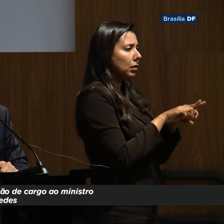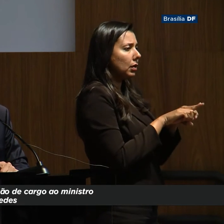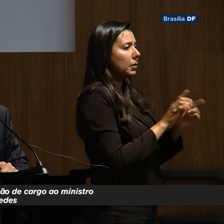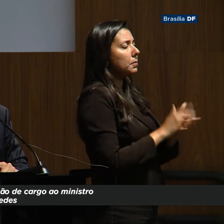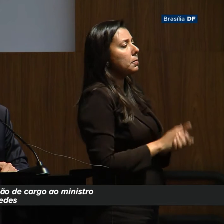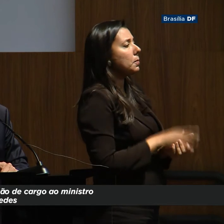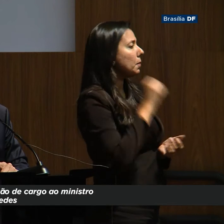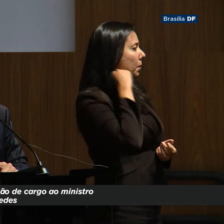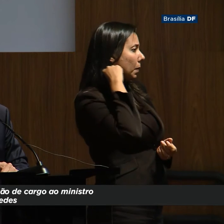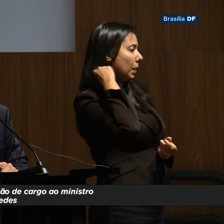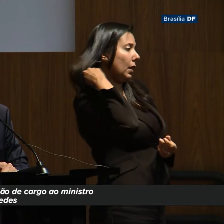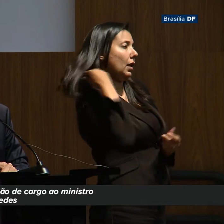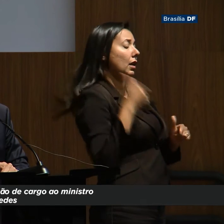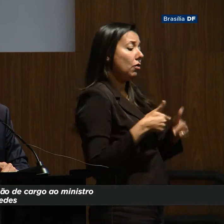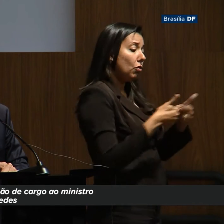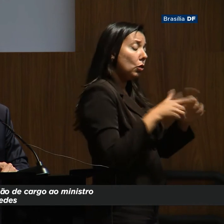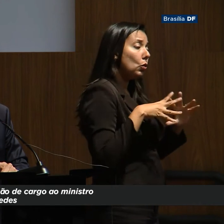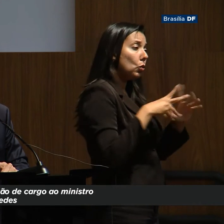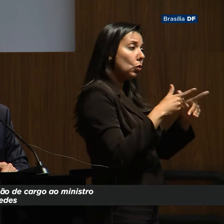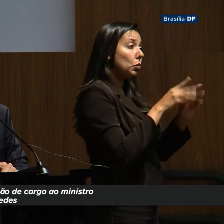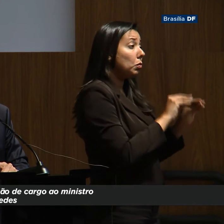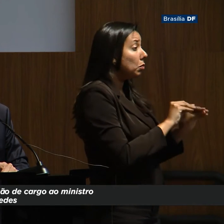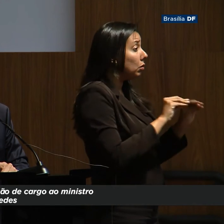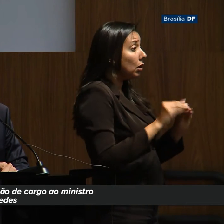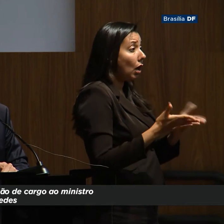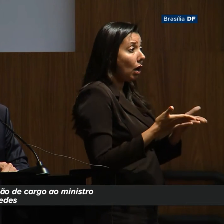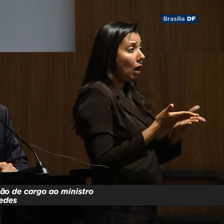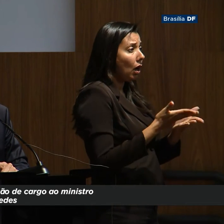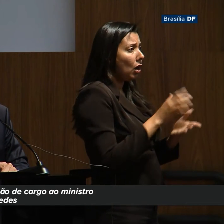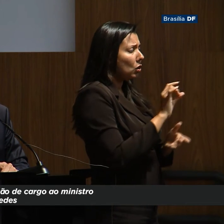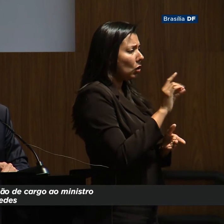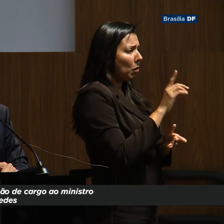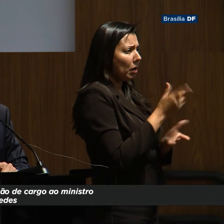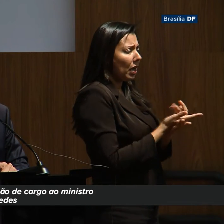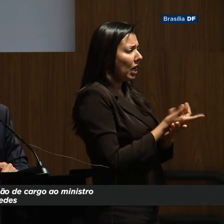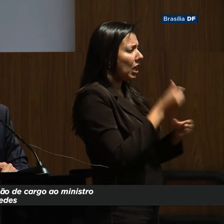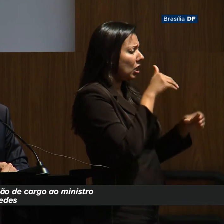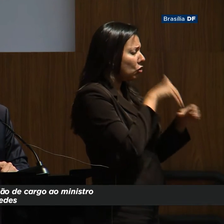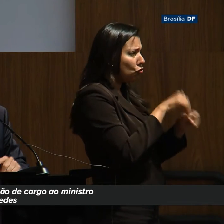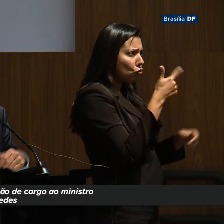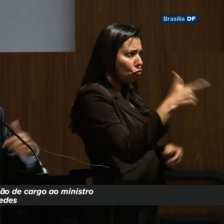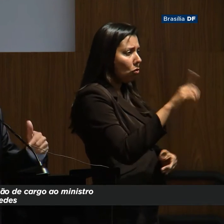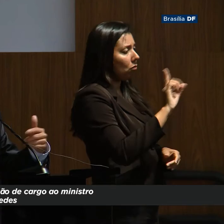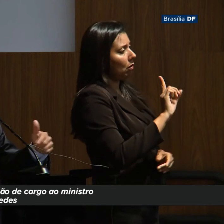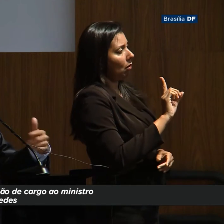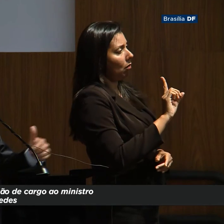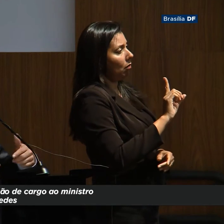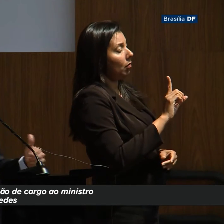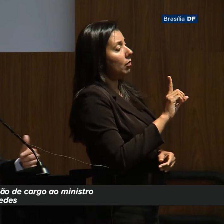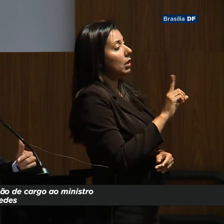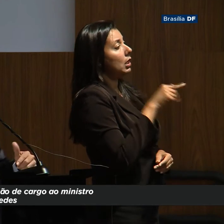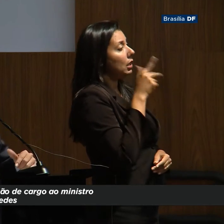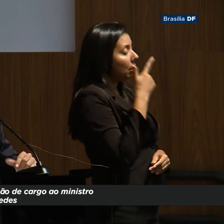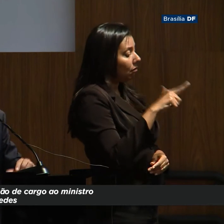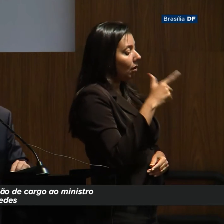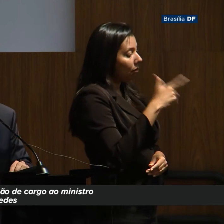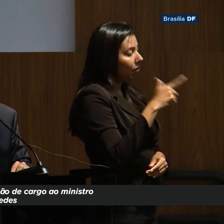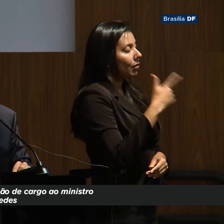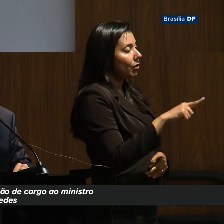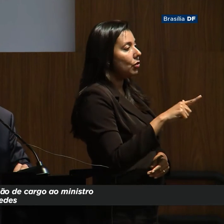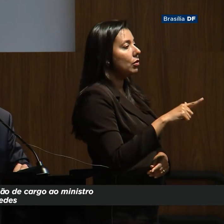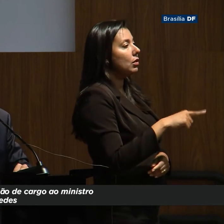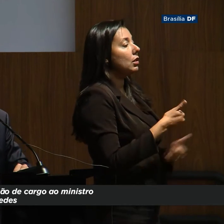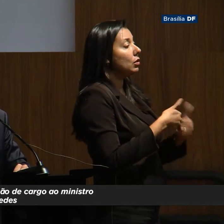E enfrentou tudo isso para mudar, não é para ser reeleito. E reafirma, cada vez que estamos conversando,